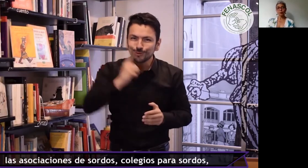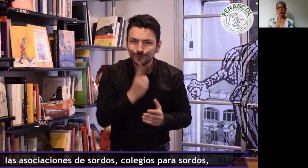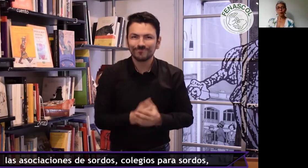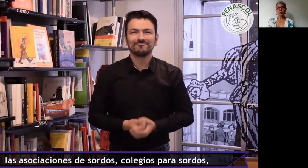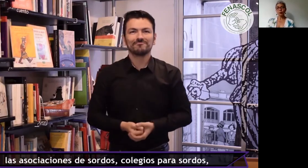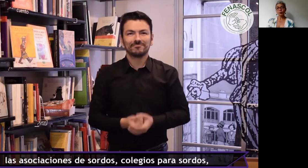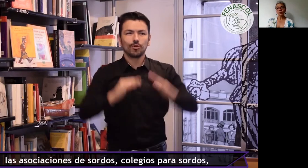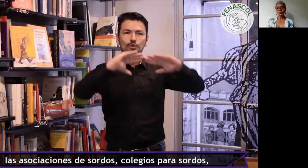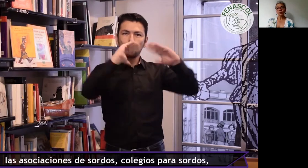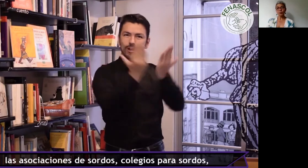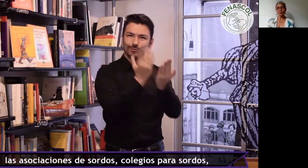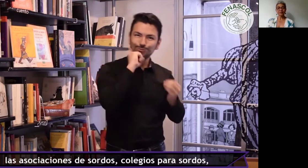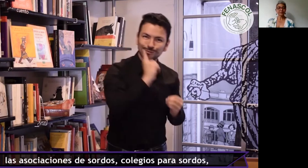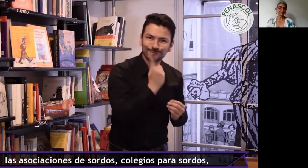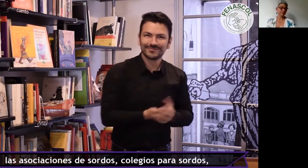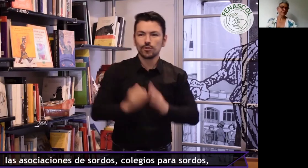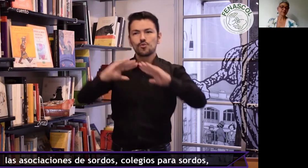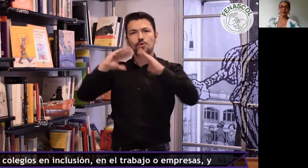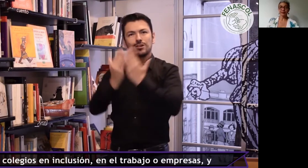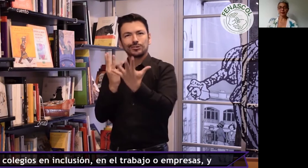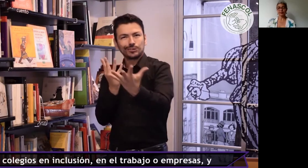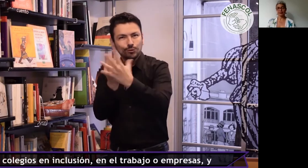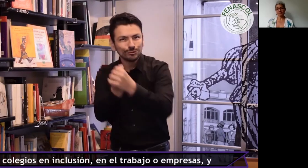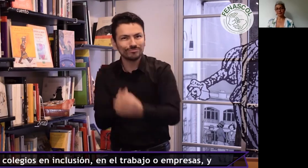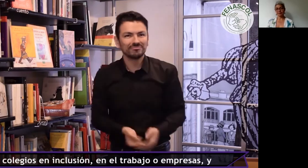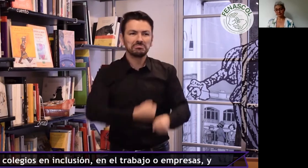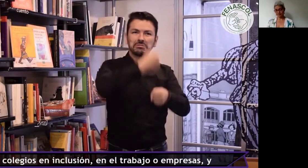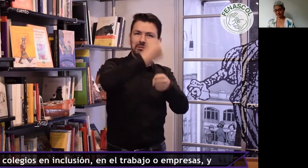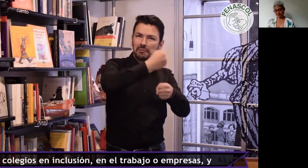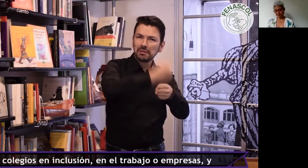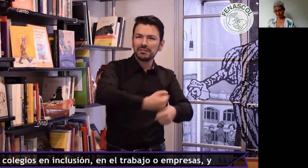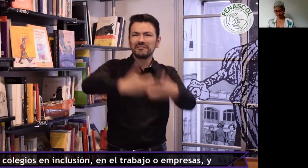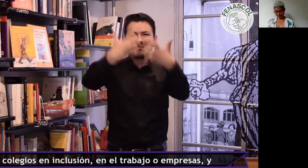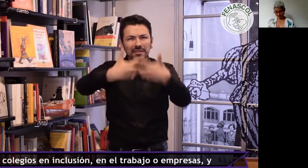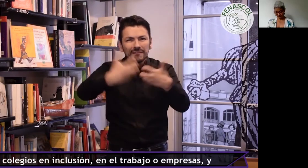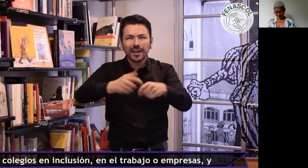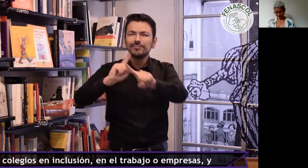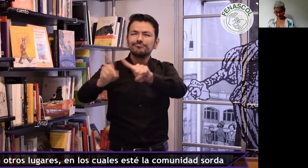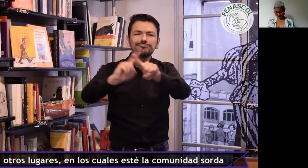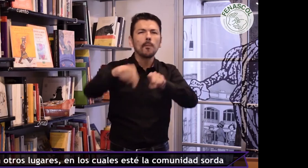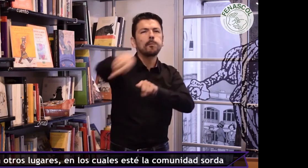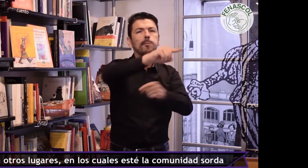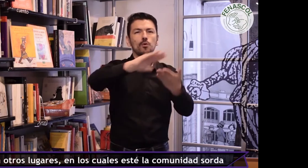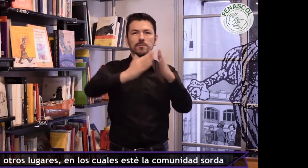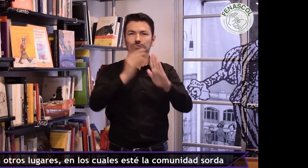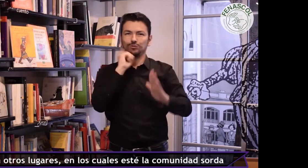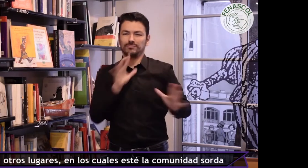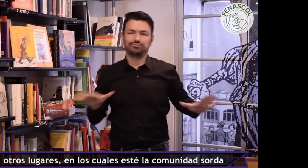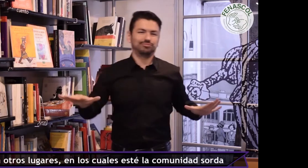colegios para sordos colegios en inclusión en el trabajo o empresas y en otros lugares en los